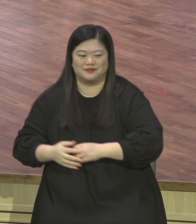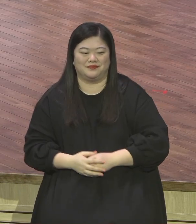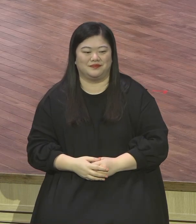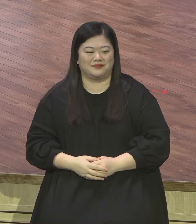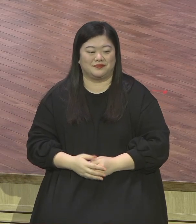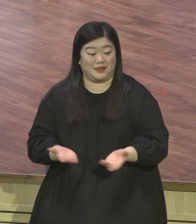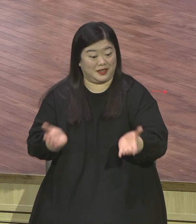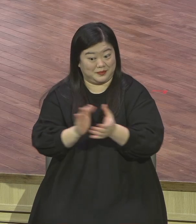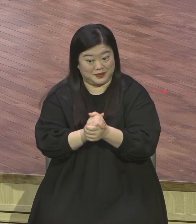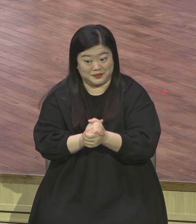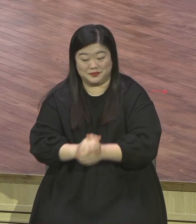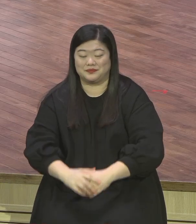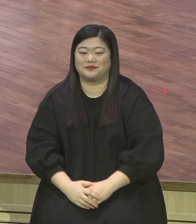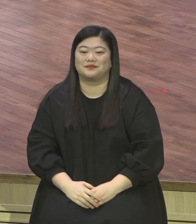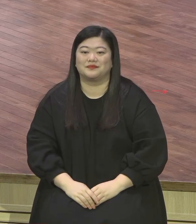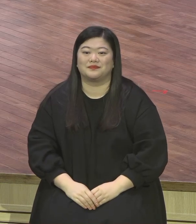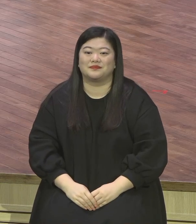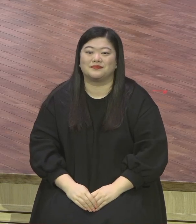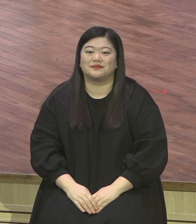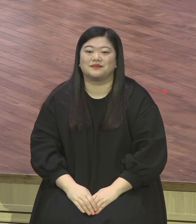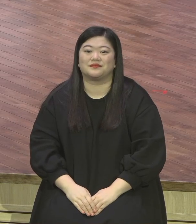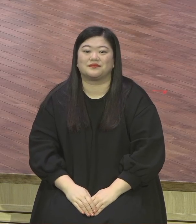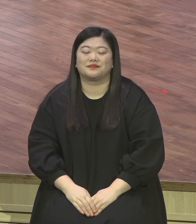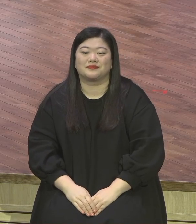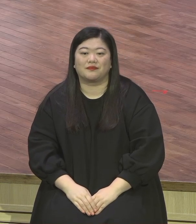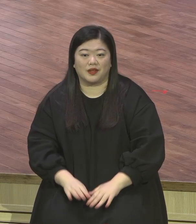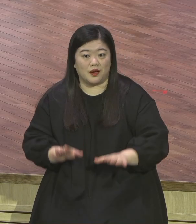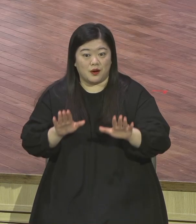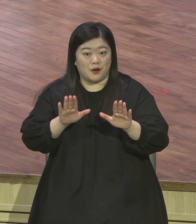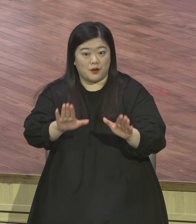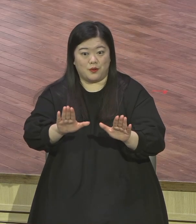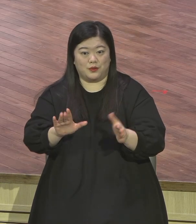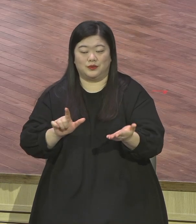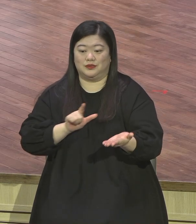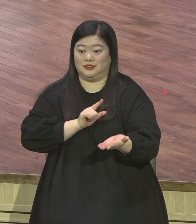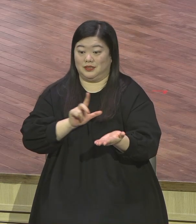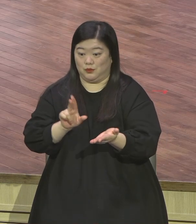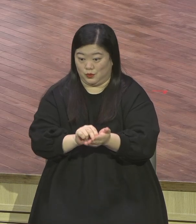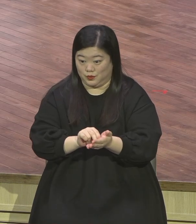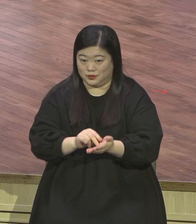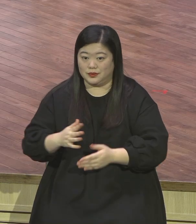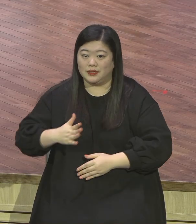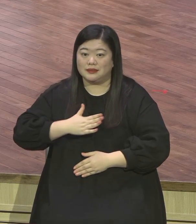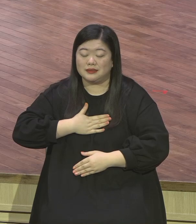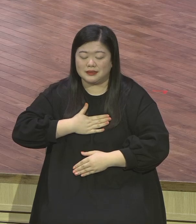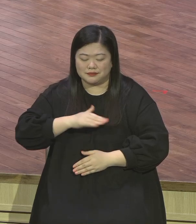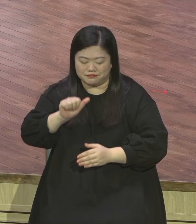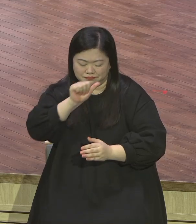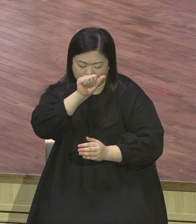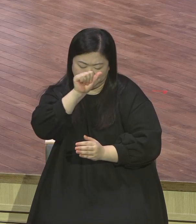이것을 말씀 가지고 내 인생의 절대 가치라는 제목으로 말씀을 드립니다.